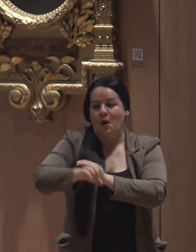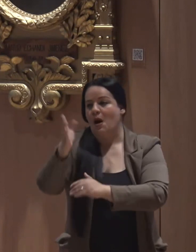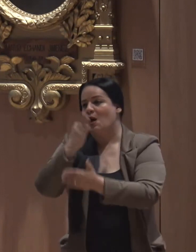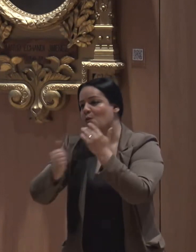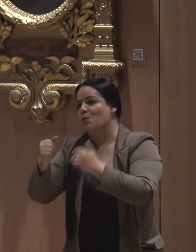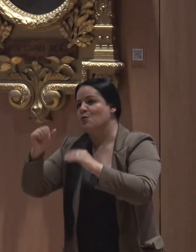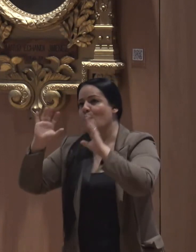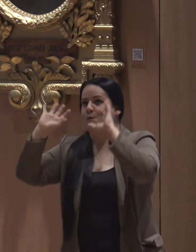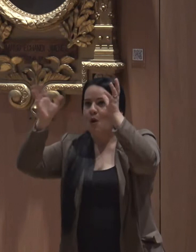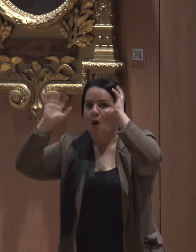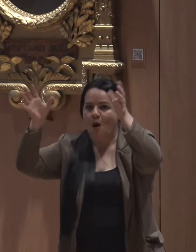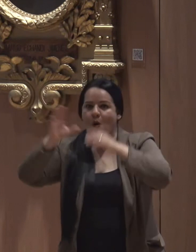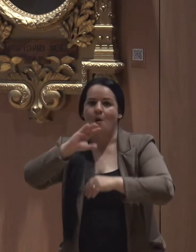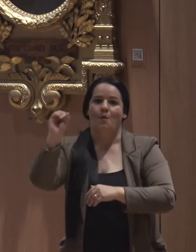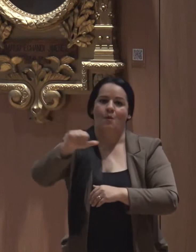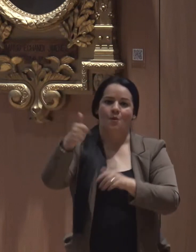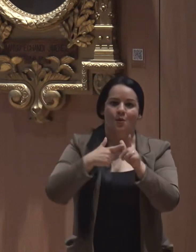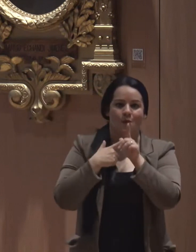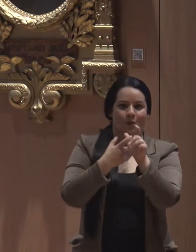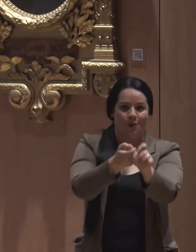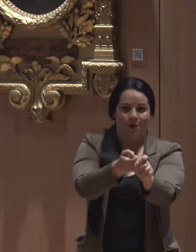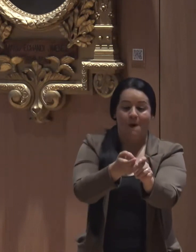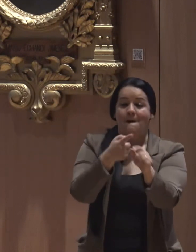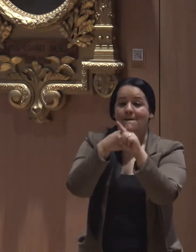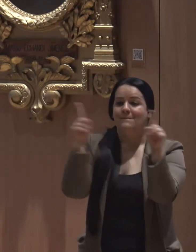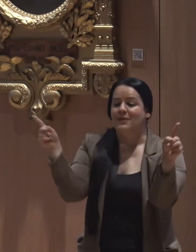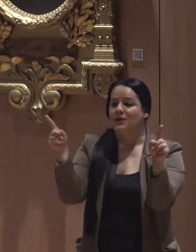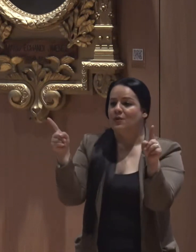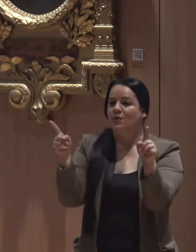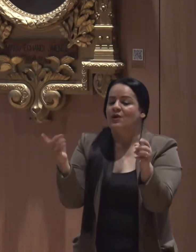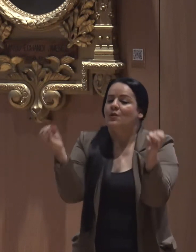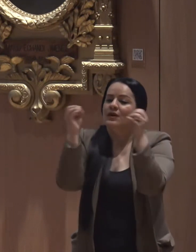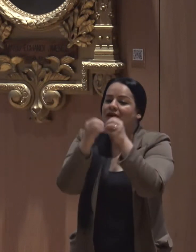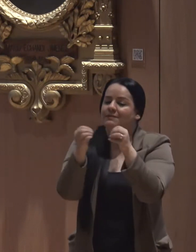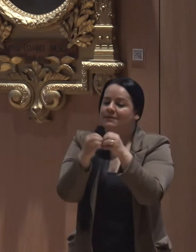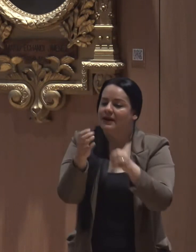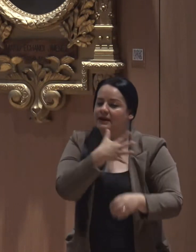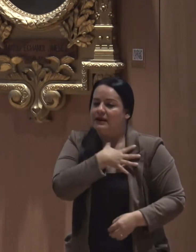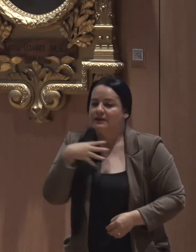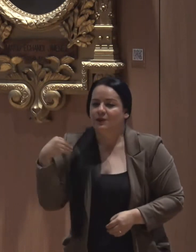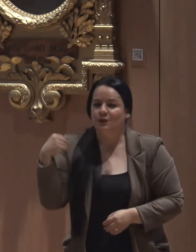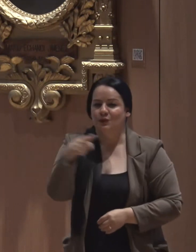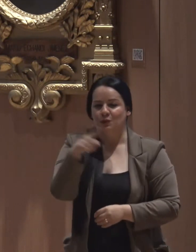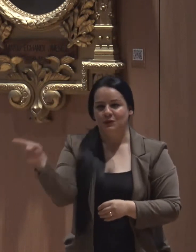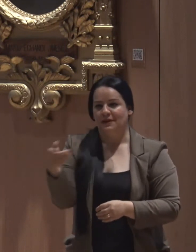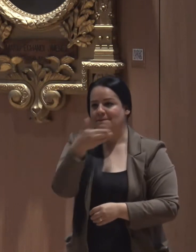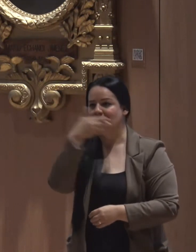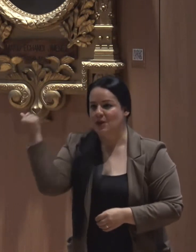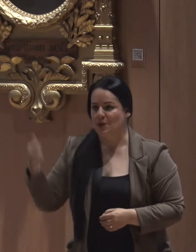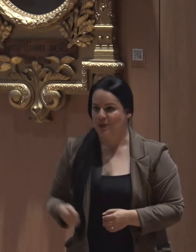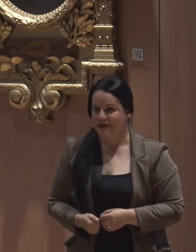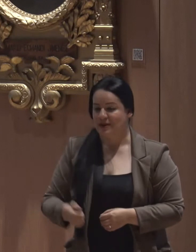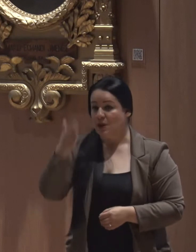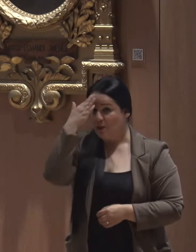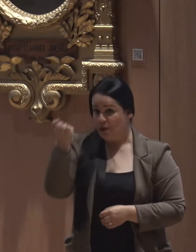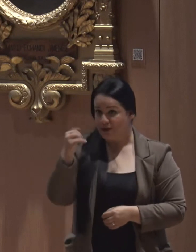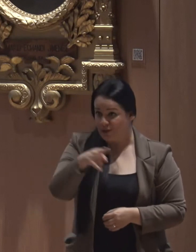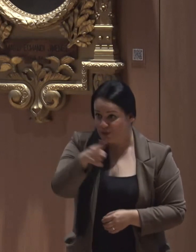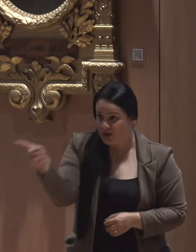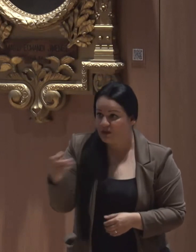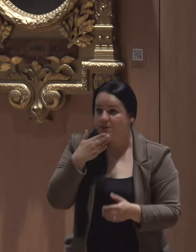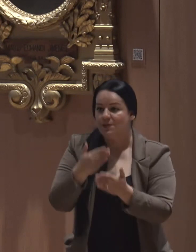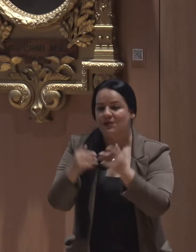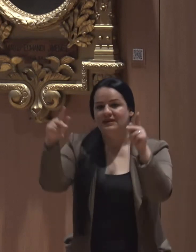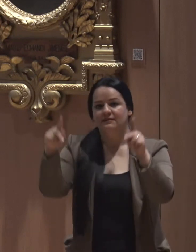a otros voleibol, a otros correr, pero lo que sea que más les guste, sean los mejores. Porque si ustedes son